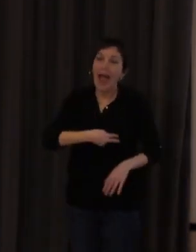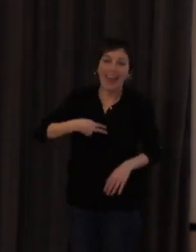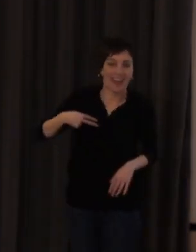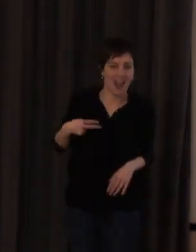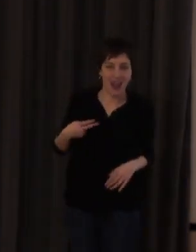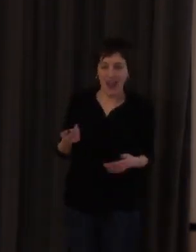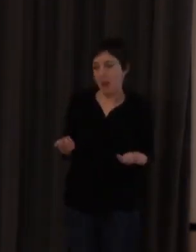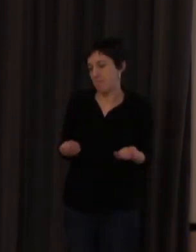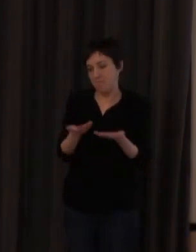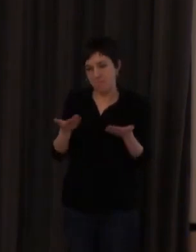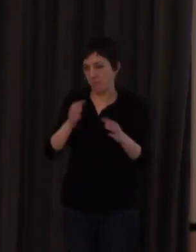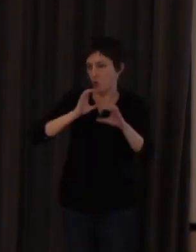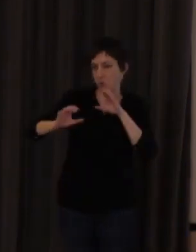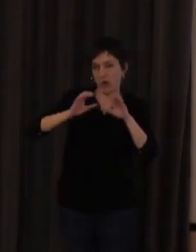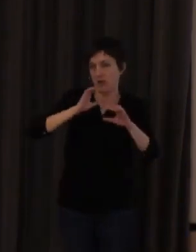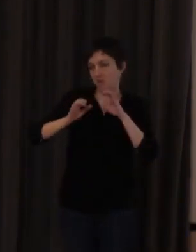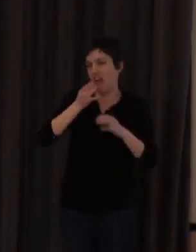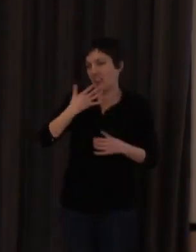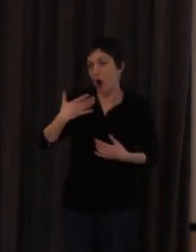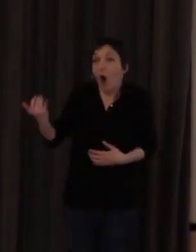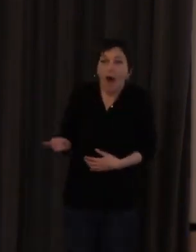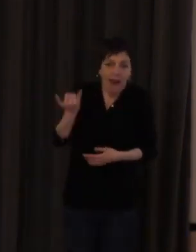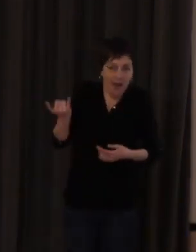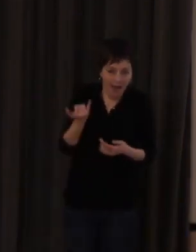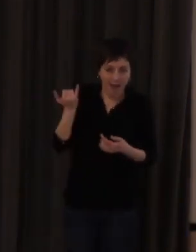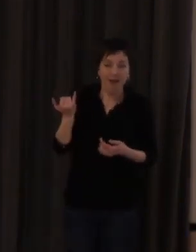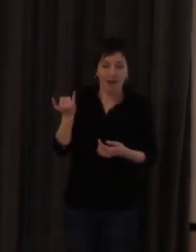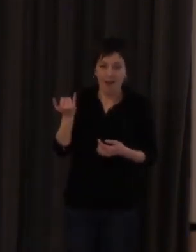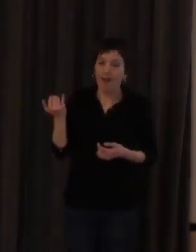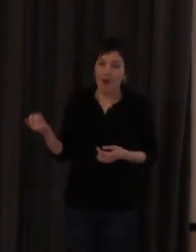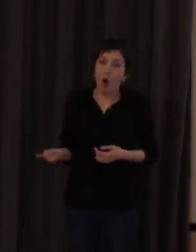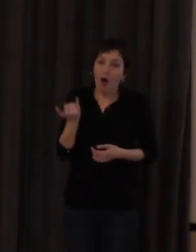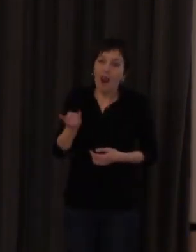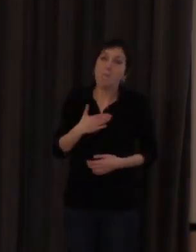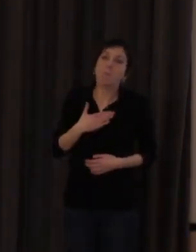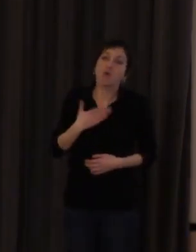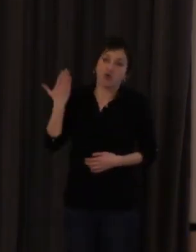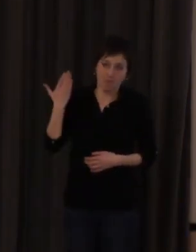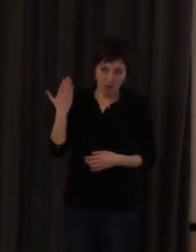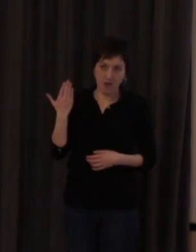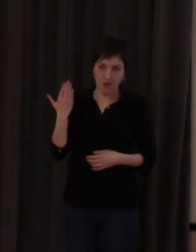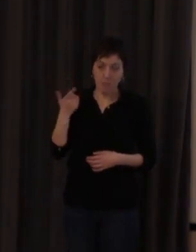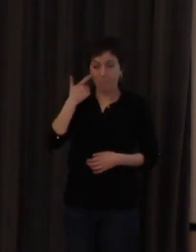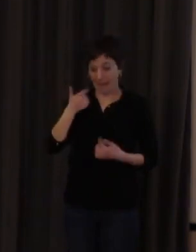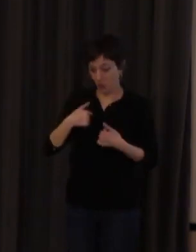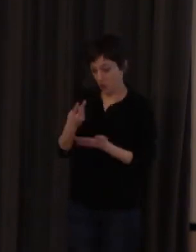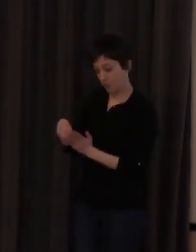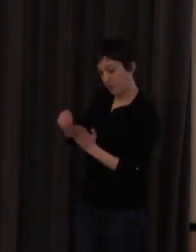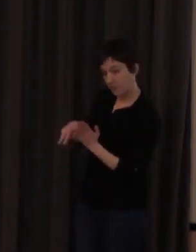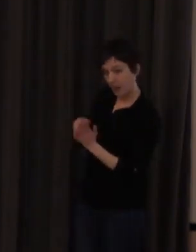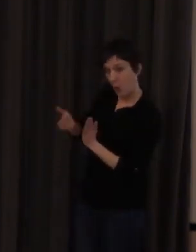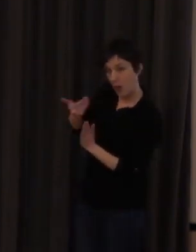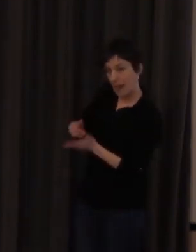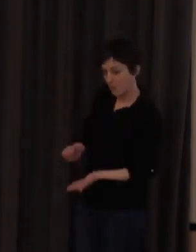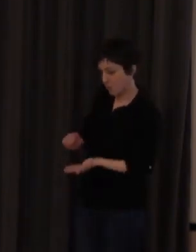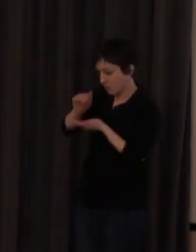vuelven se comunican con facilidad ojalá tuviesen esa posibilidad decir pues mira yo leo este libro